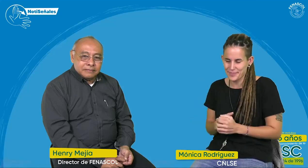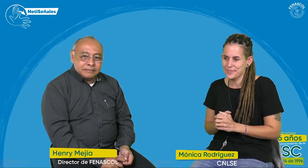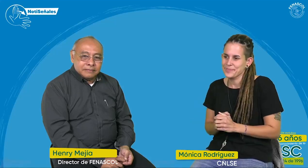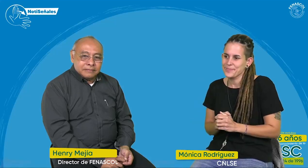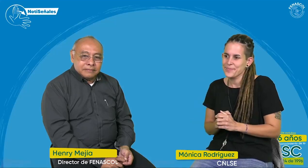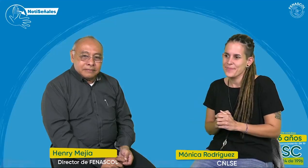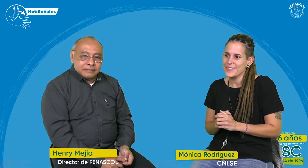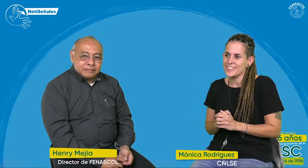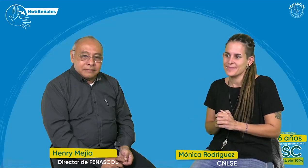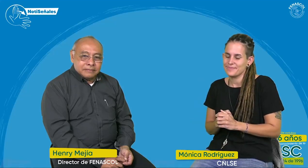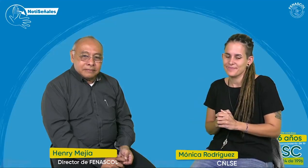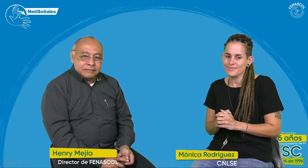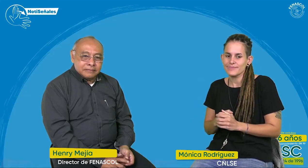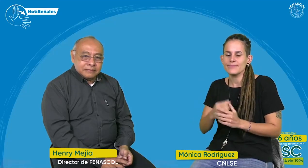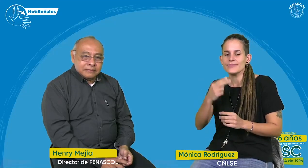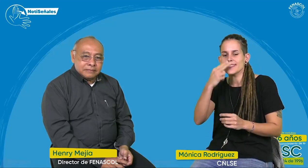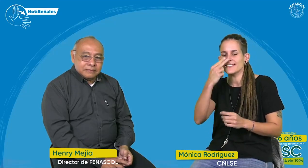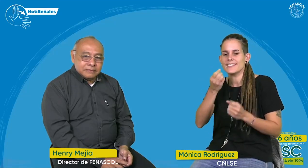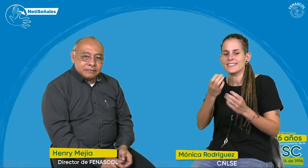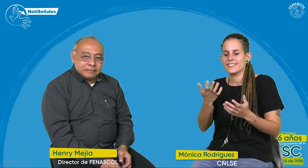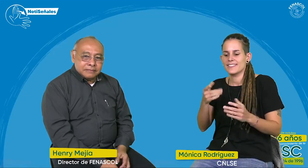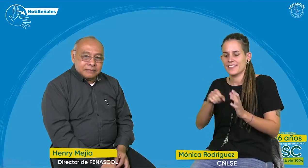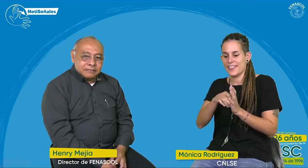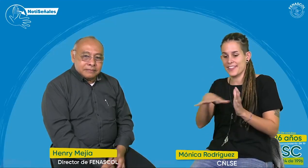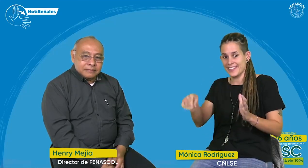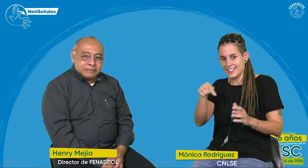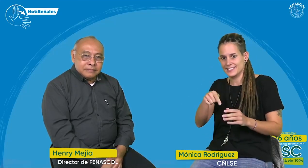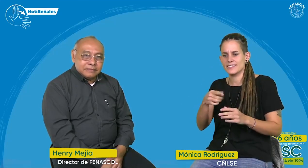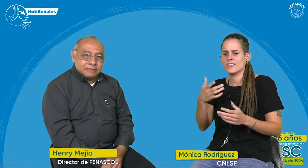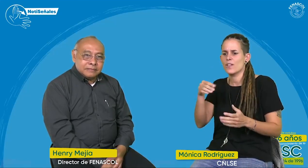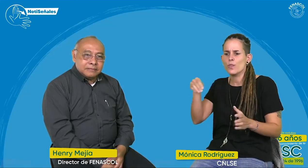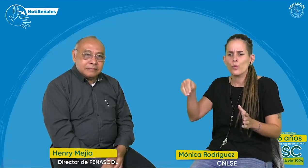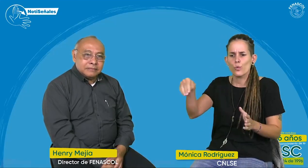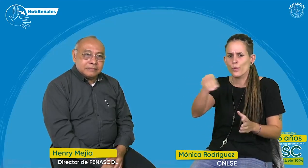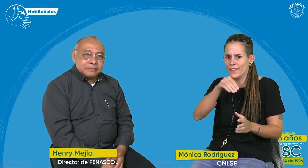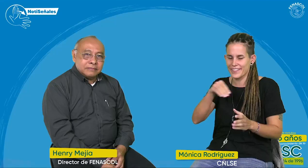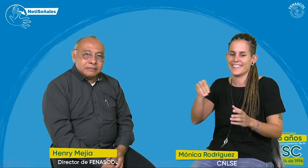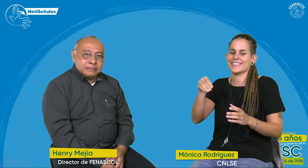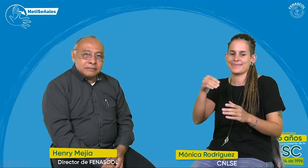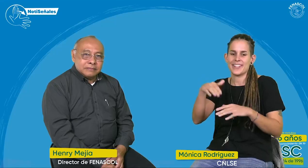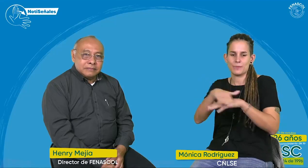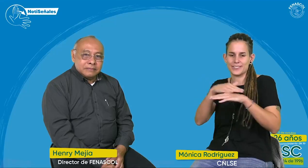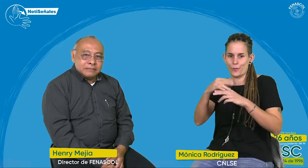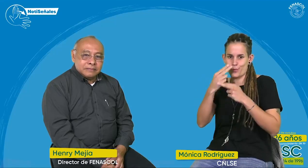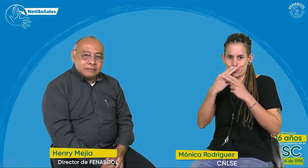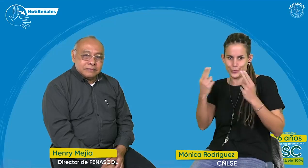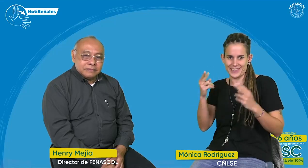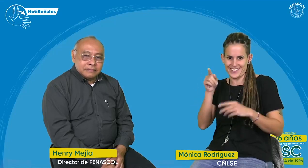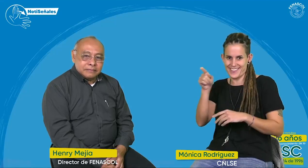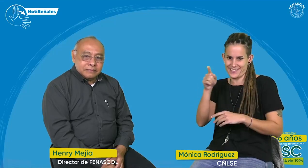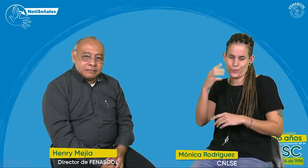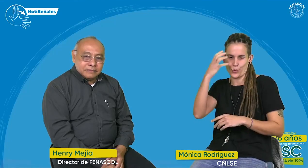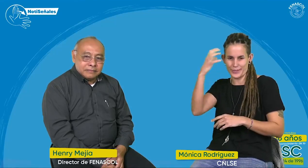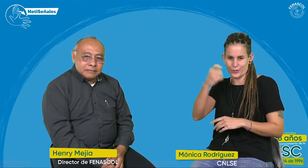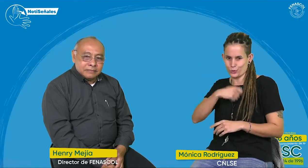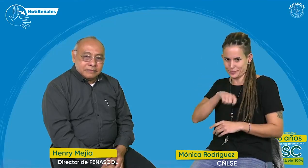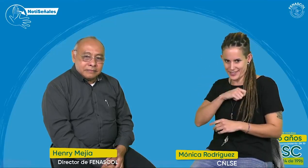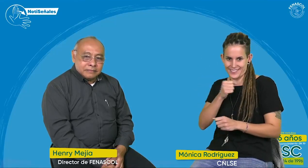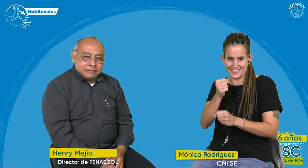la planificación y de la política lingüística de nuestra lengua. Creo que lo más interesante es que nos ubiquéis. Somos un